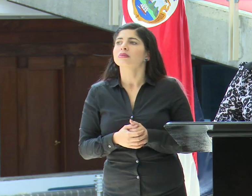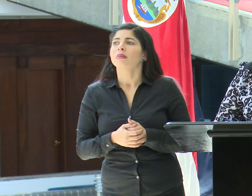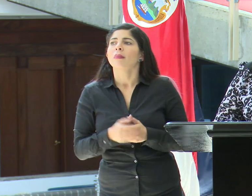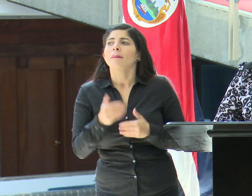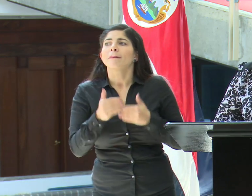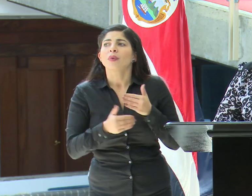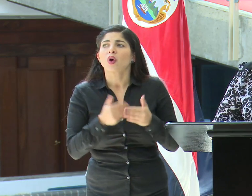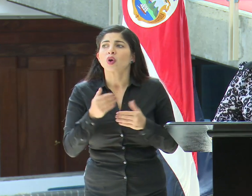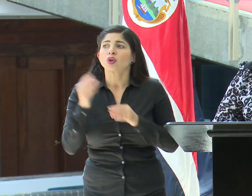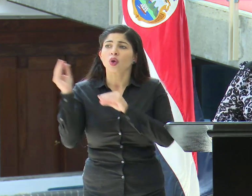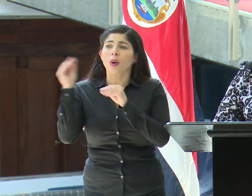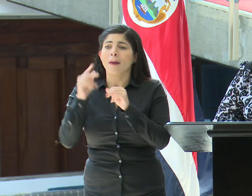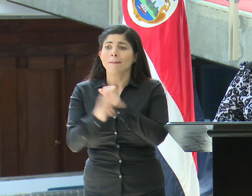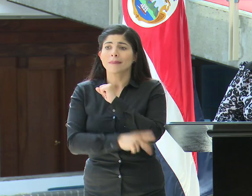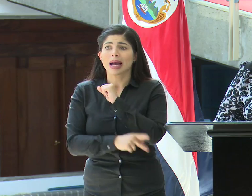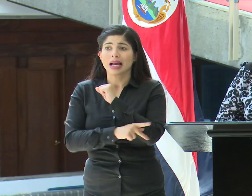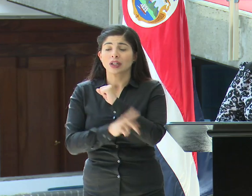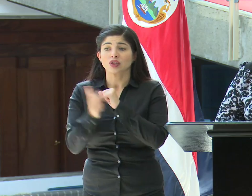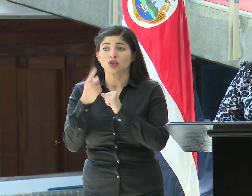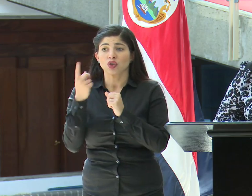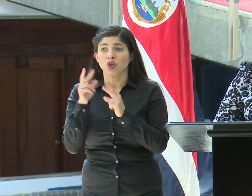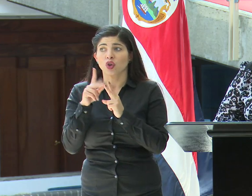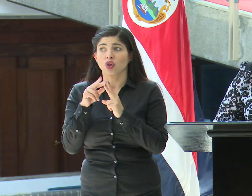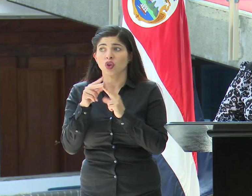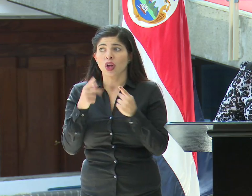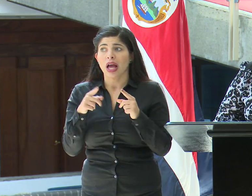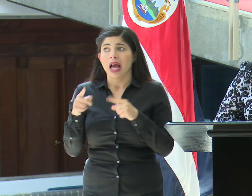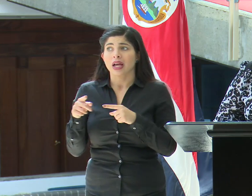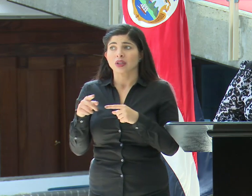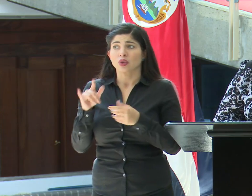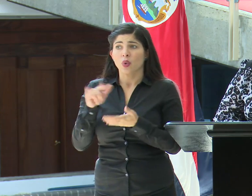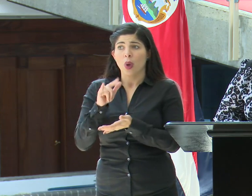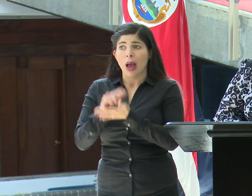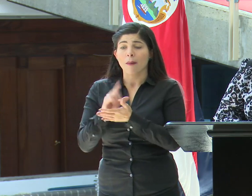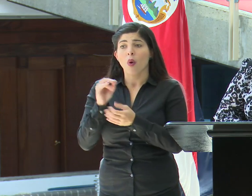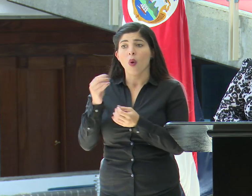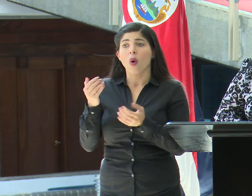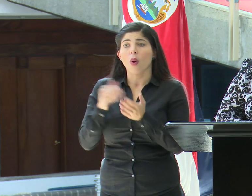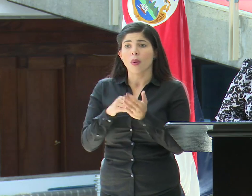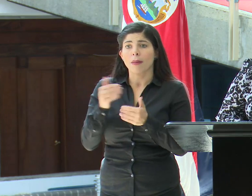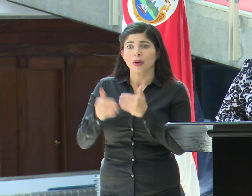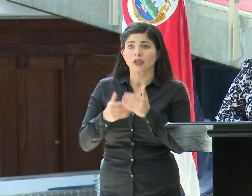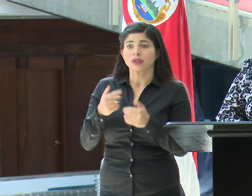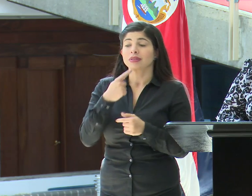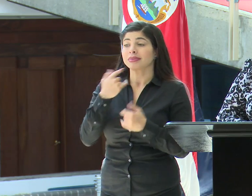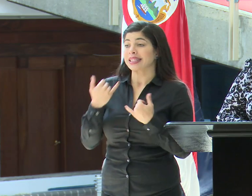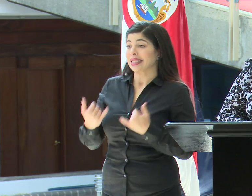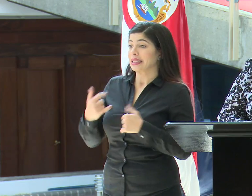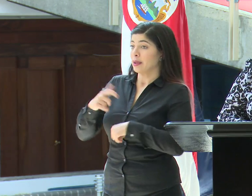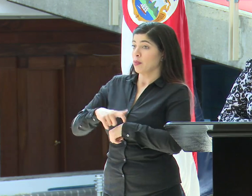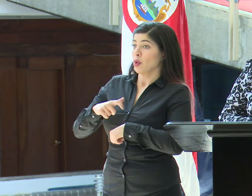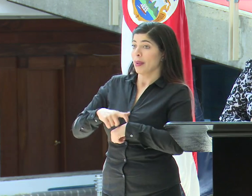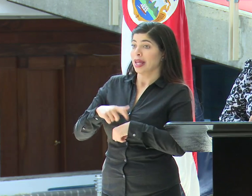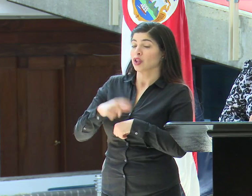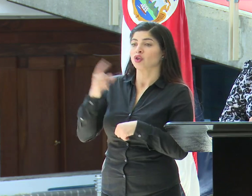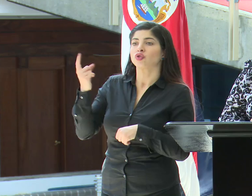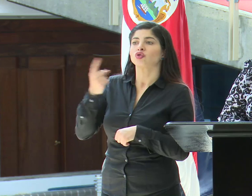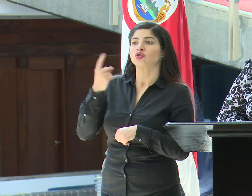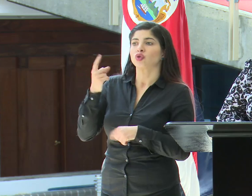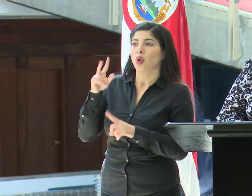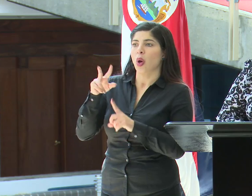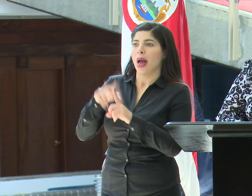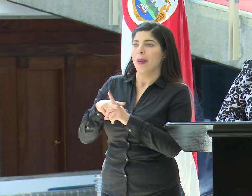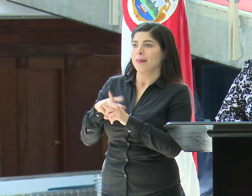¿El protocolo de repatriación o sólo por los dos casos de humanos? En este momento sólo se ha